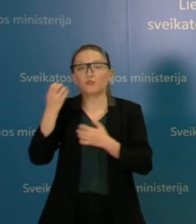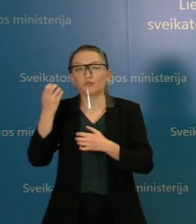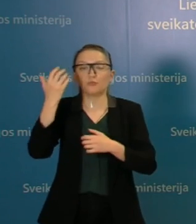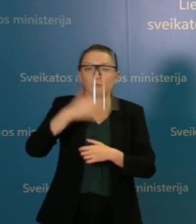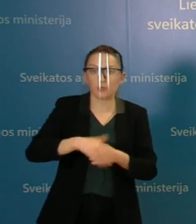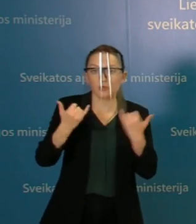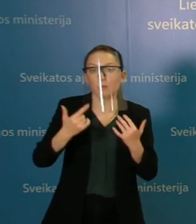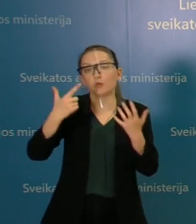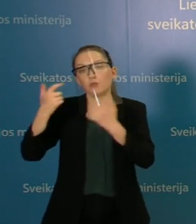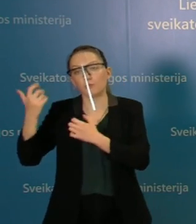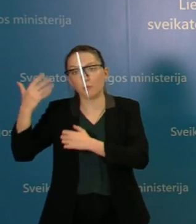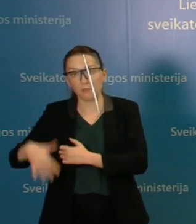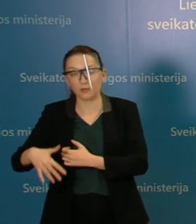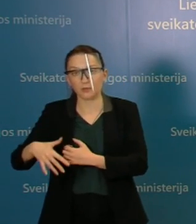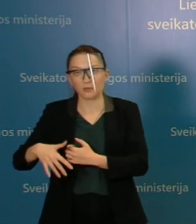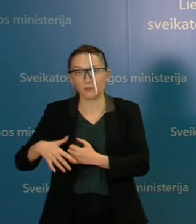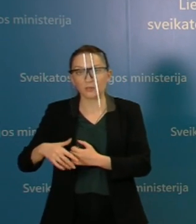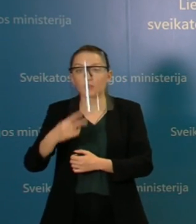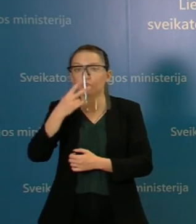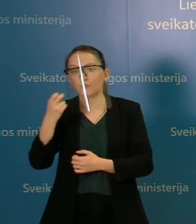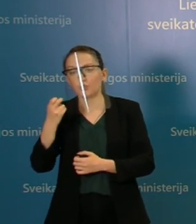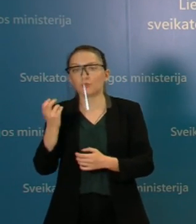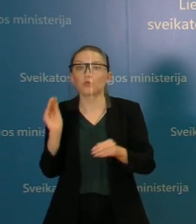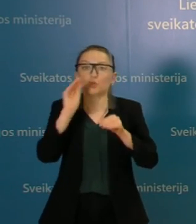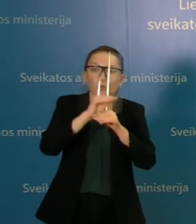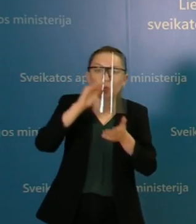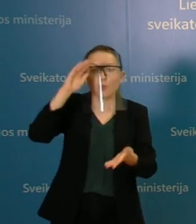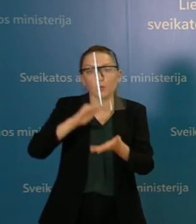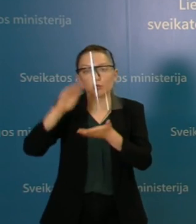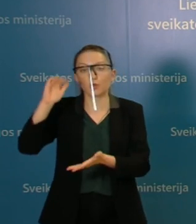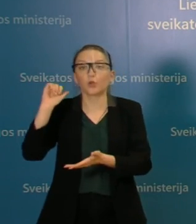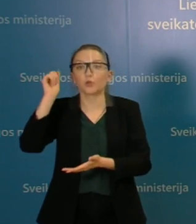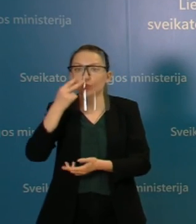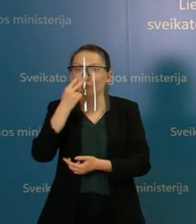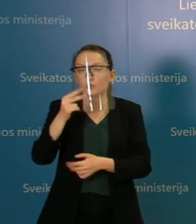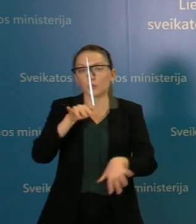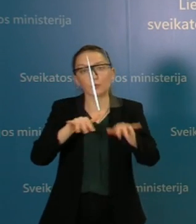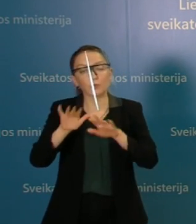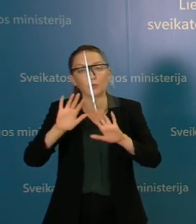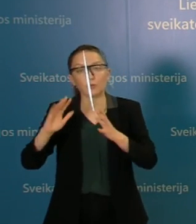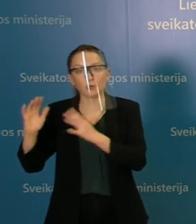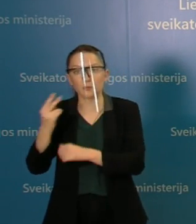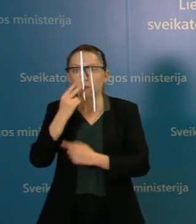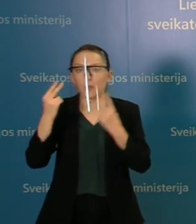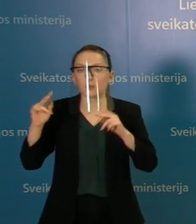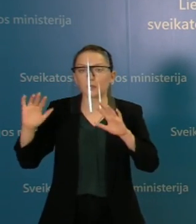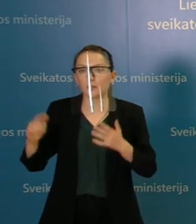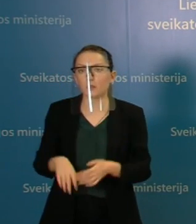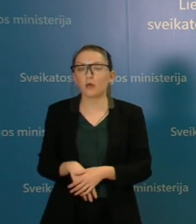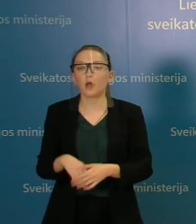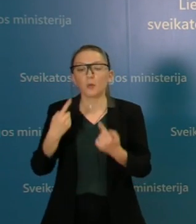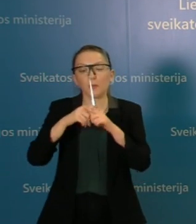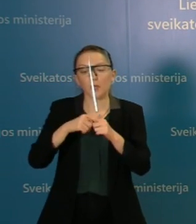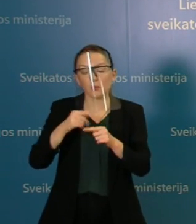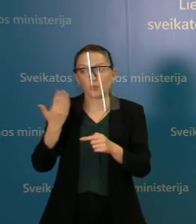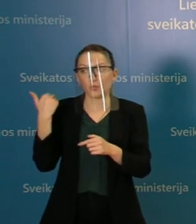šiandien 7,5. Taip kad 200 mažiau, laukime rytojų, stebėkime situaciją ir matysime, ar tos priemonės,